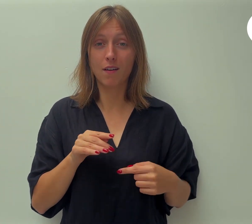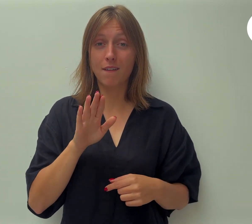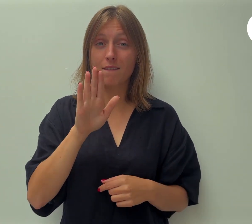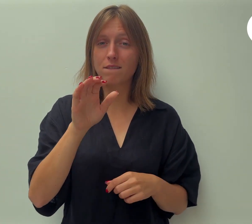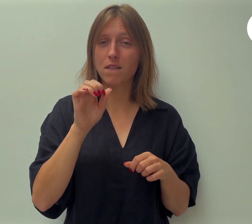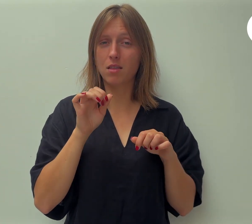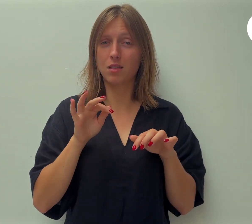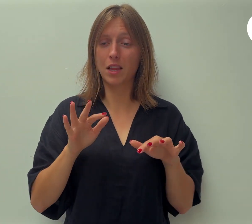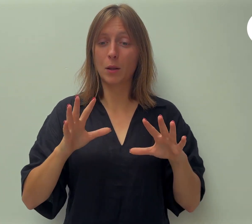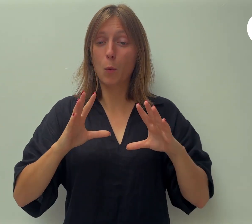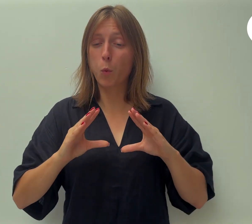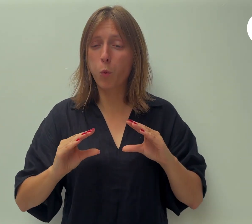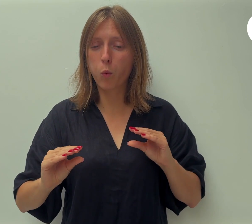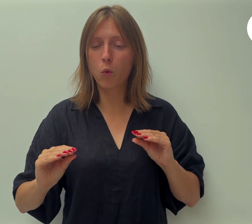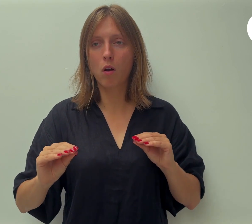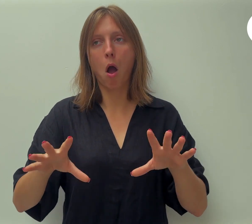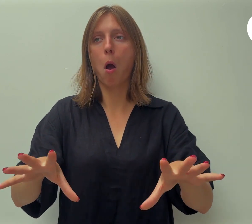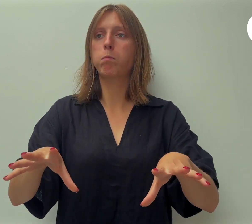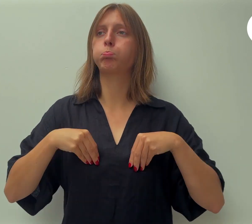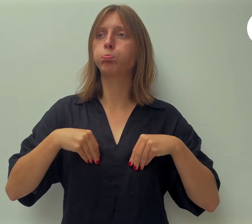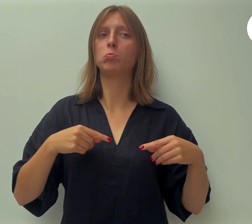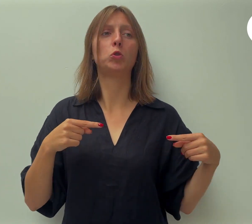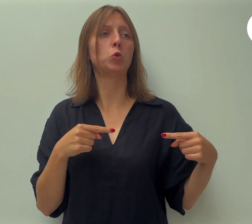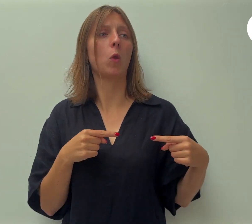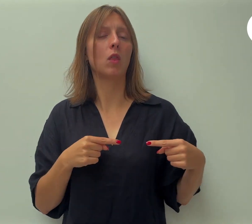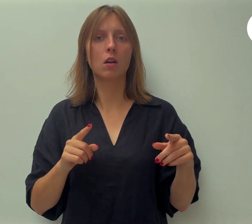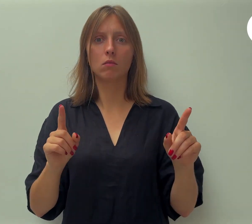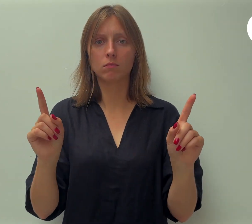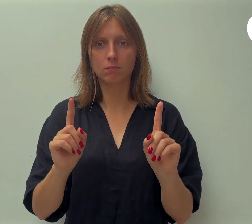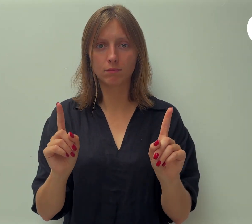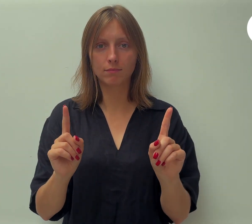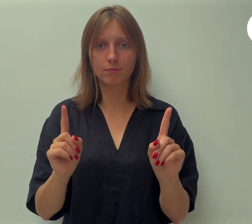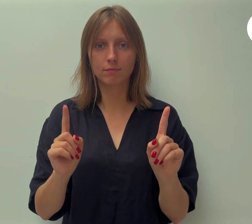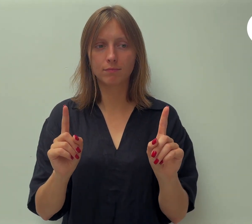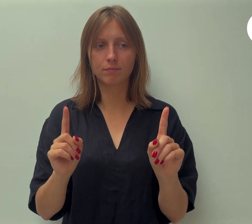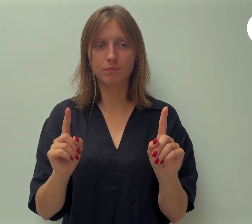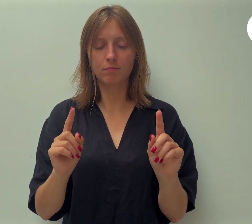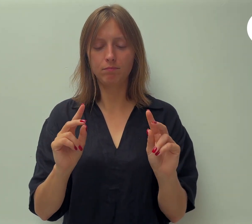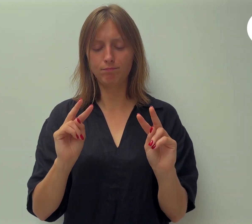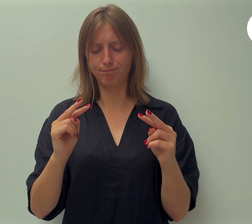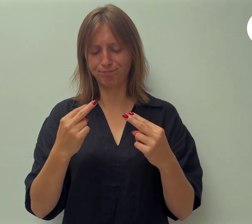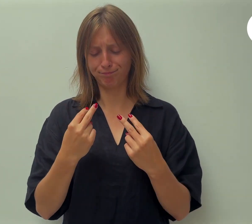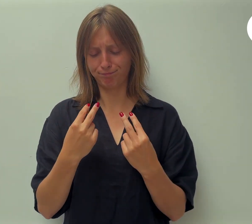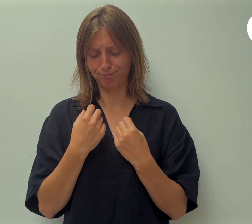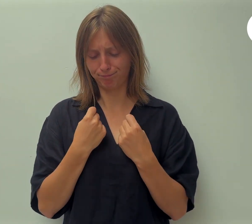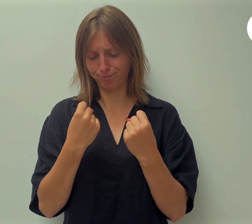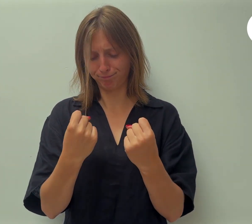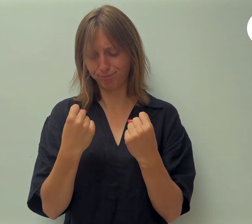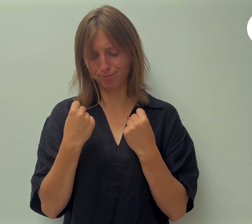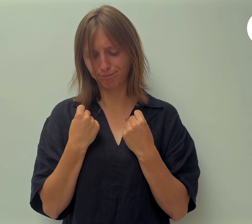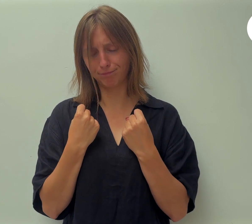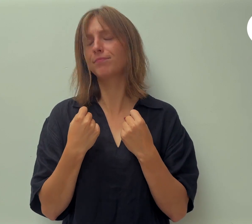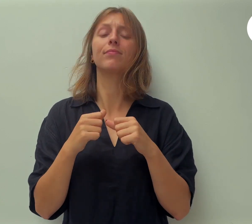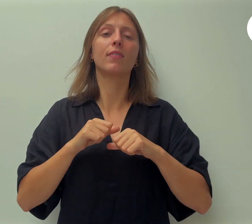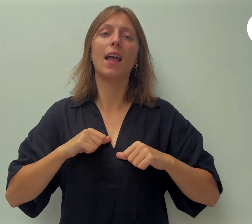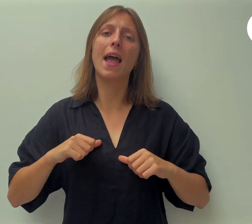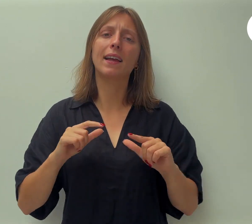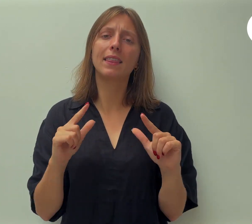door zonden toe te laten in je leven. Kijk eens naar jouw eigen leven. Misschien is het tijd om te stoppen,